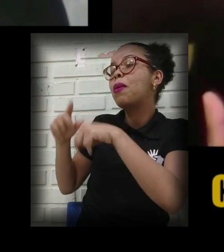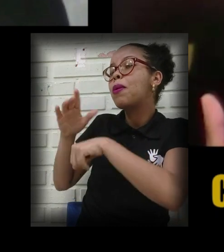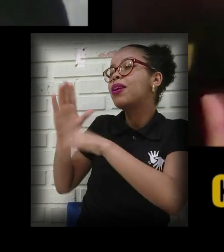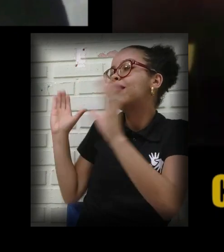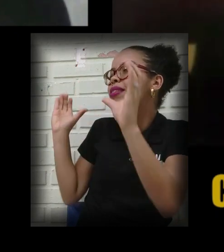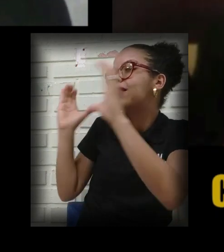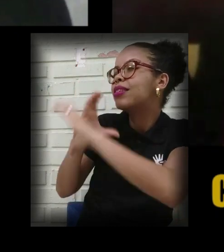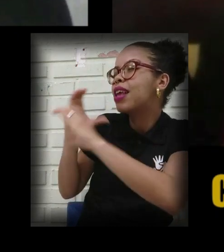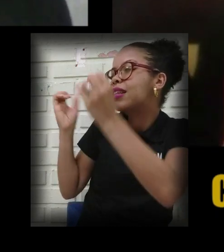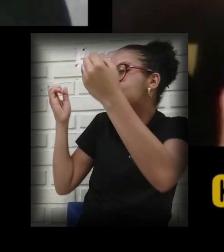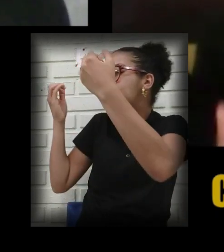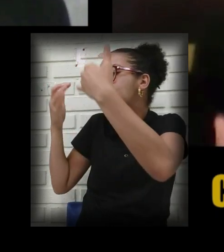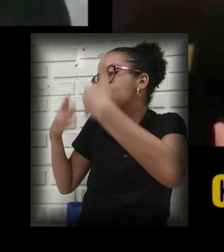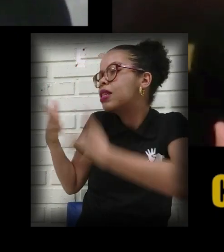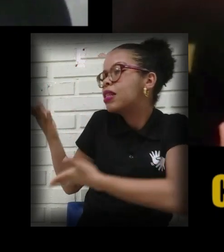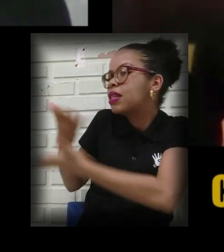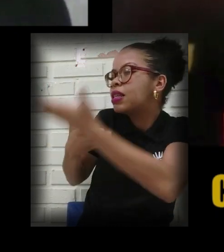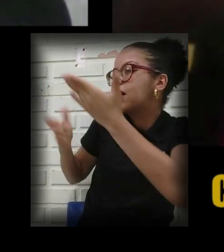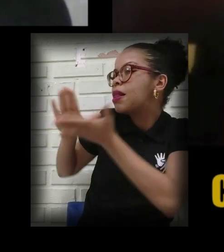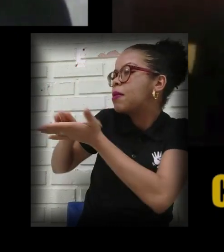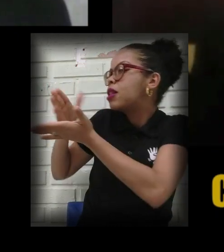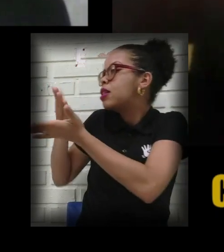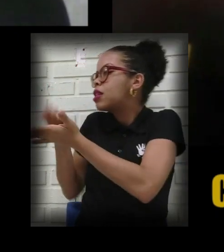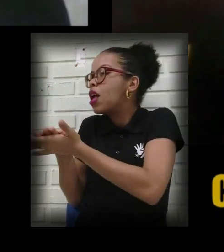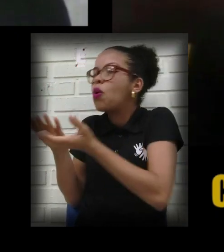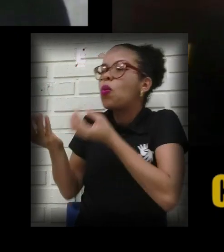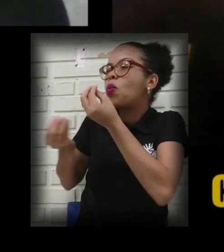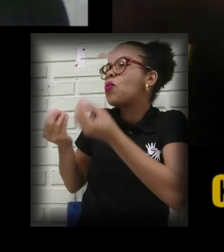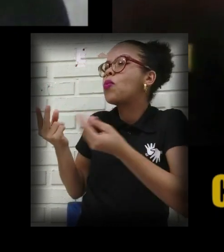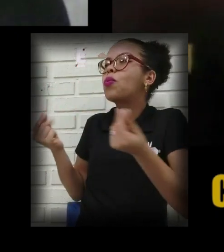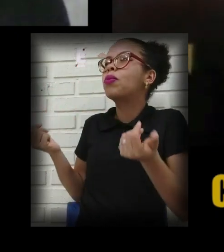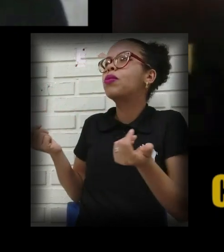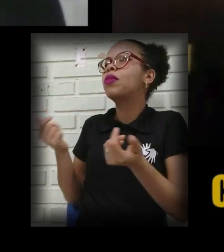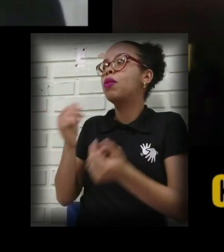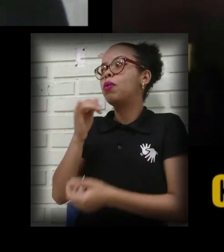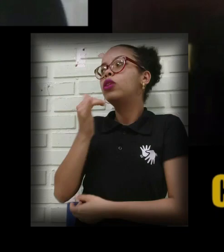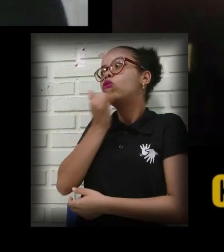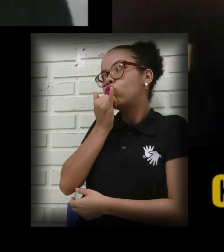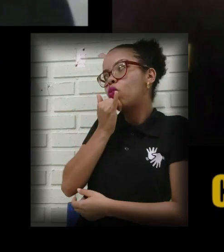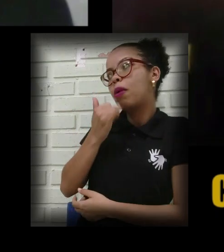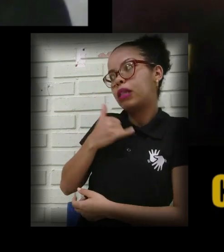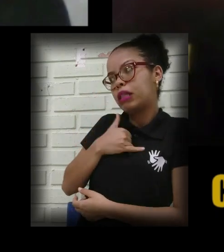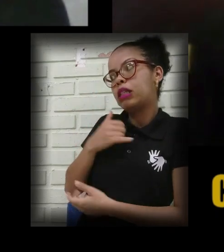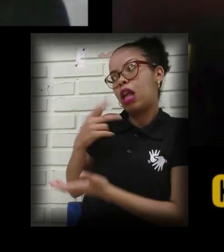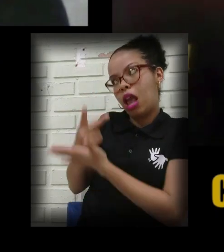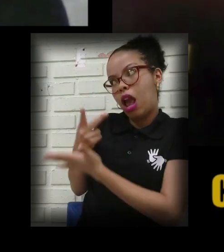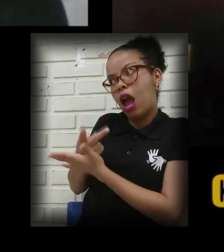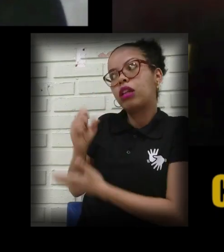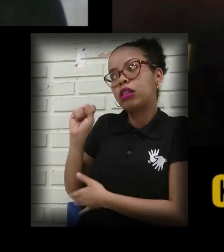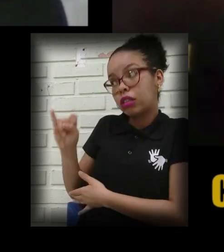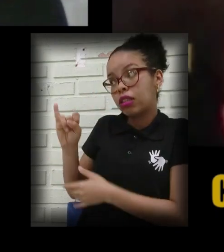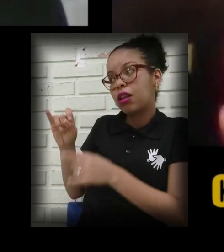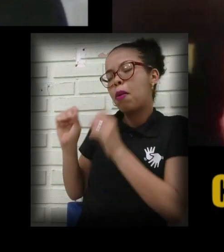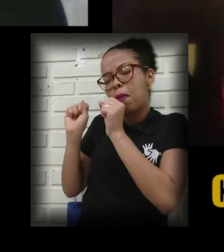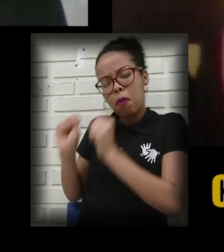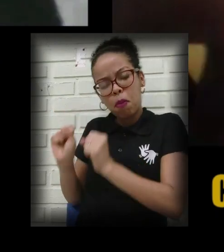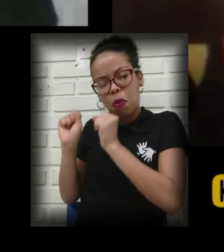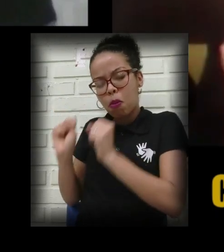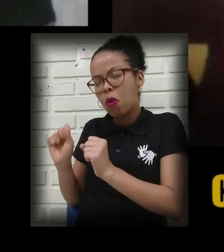desta interpretação, né? Porque, assim, me perdoe se eu estiver errada, tá? Mas é o que a